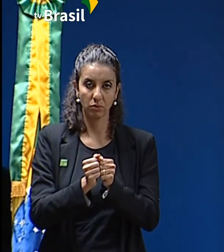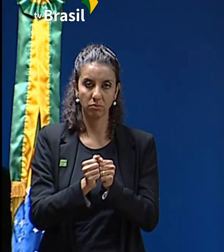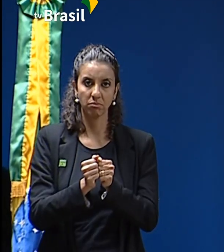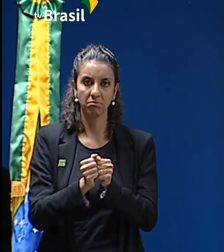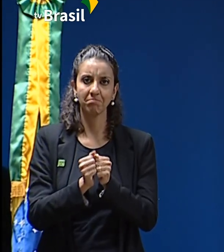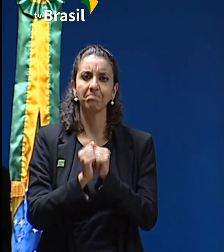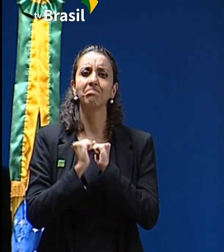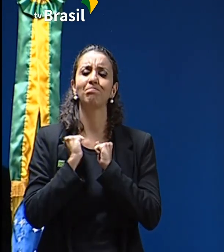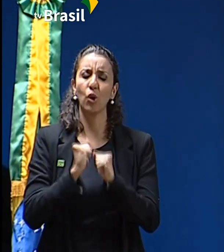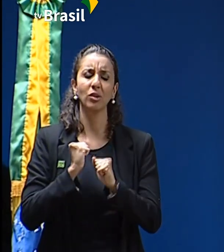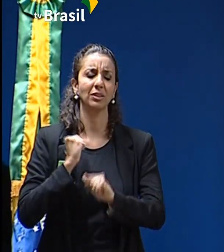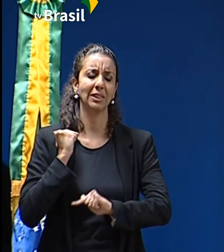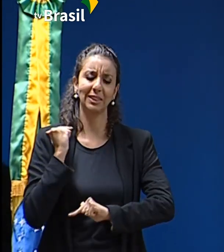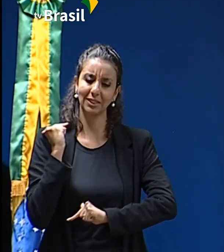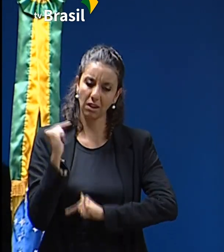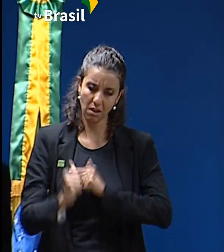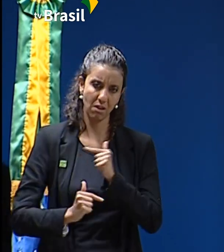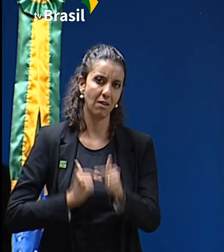fazer muito, mas muito pelo nosso Brasil.